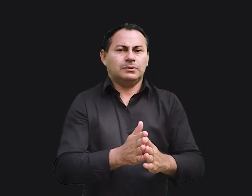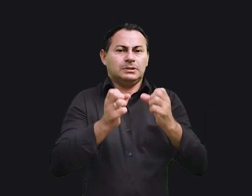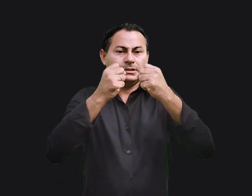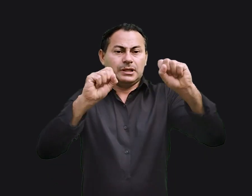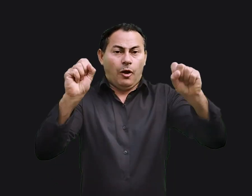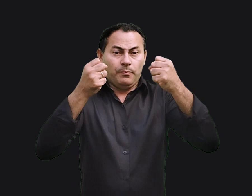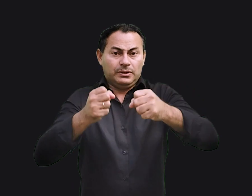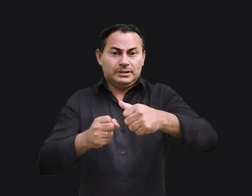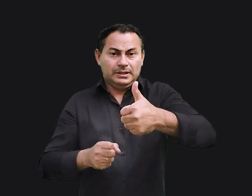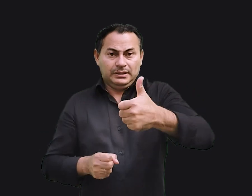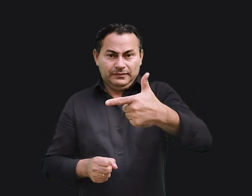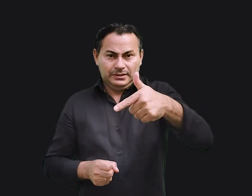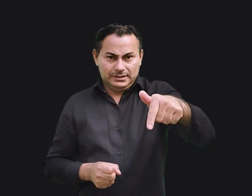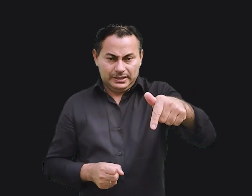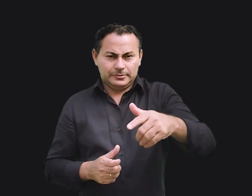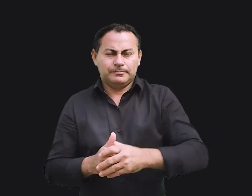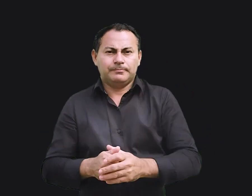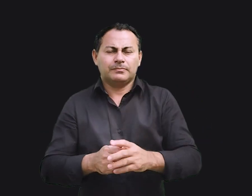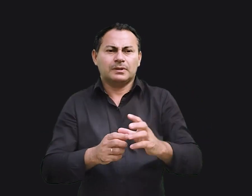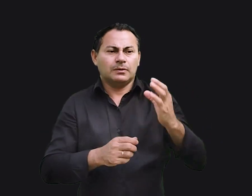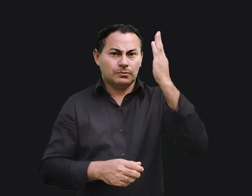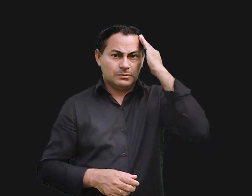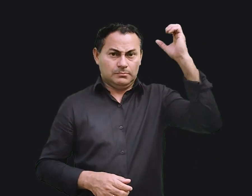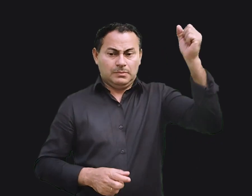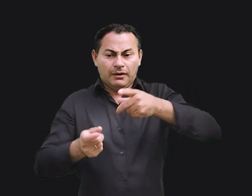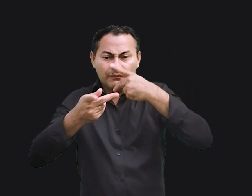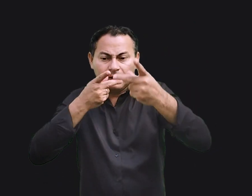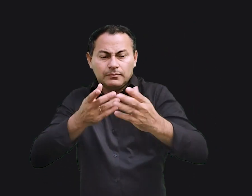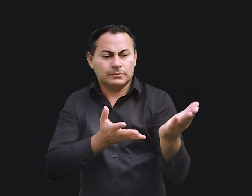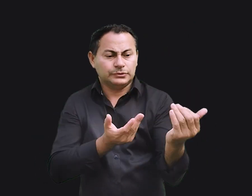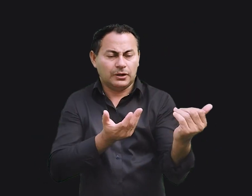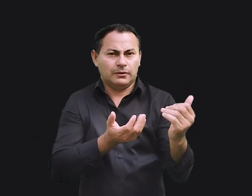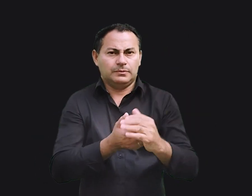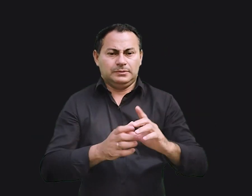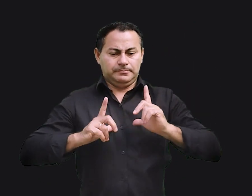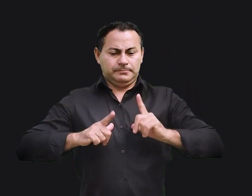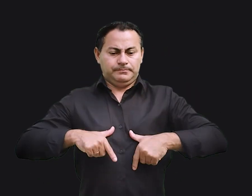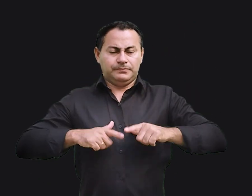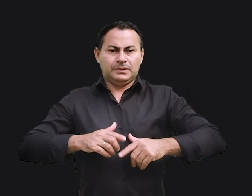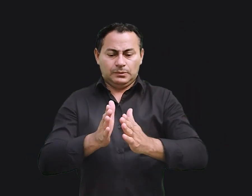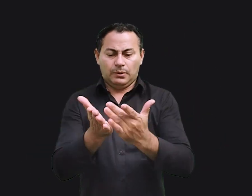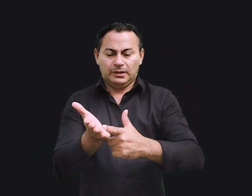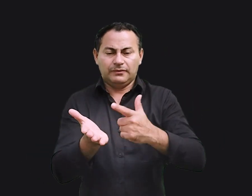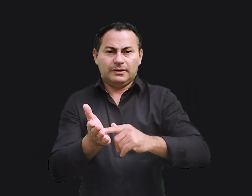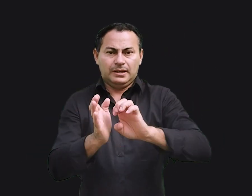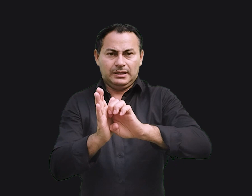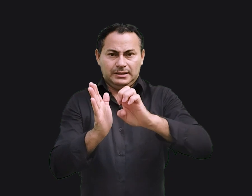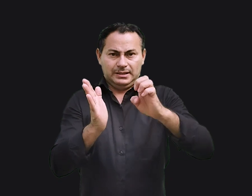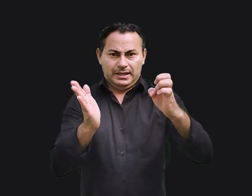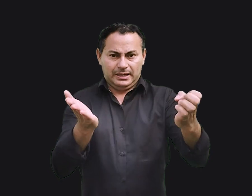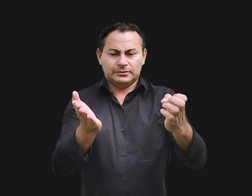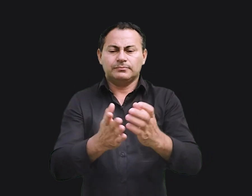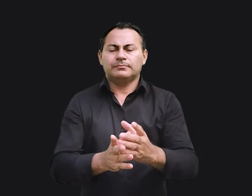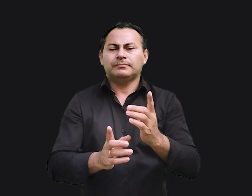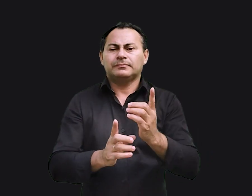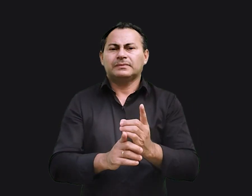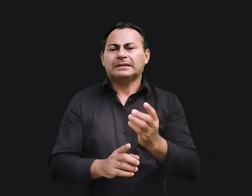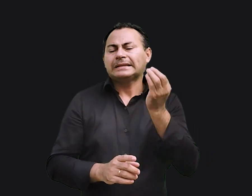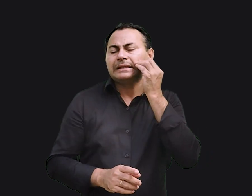Sintetizando o que Salomão está falando para os jovens de Israel, no Livro de Eclesiastes, eu diria, tentei encontrar o propósito e o